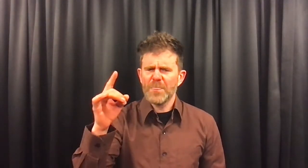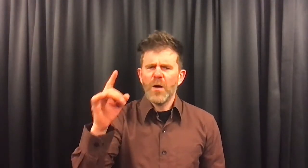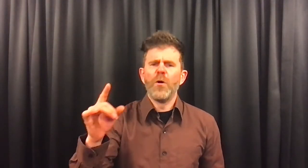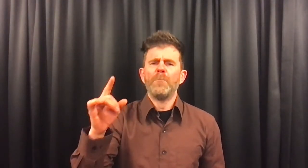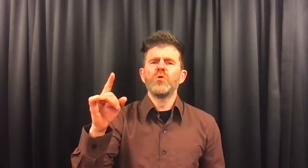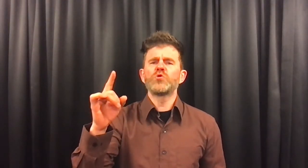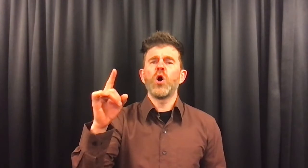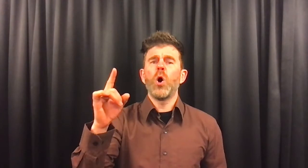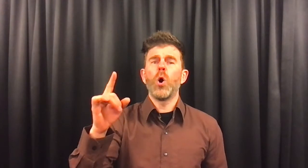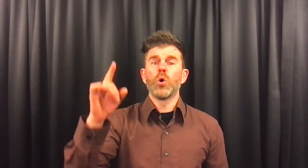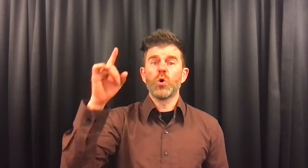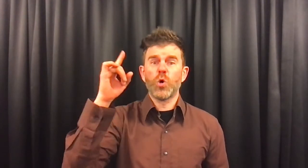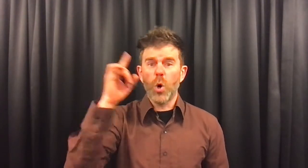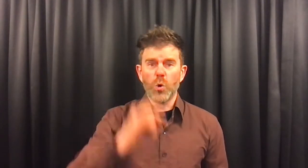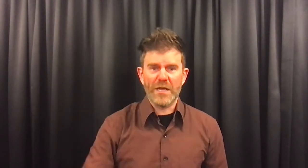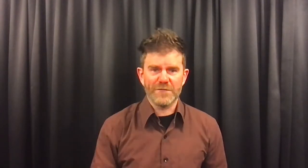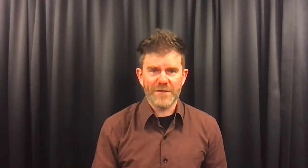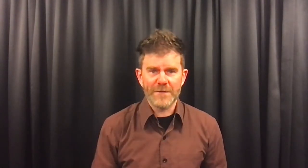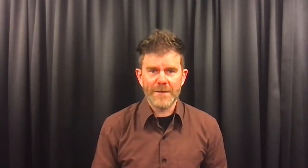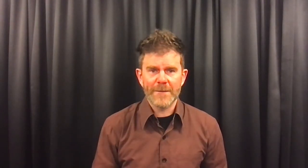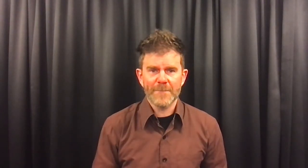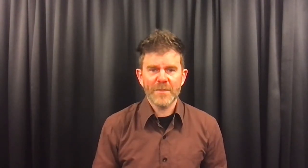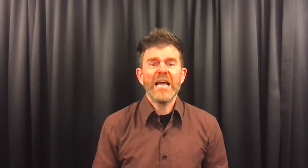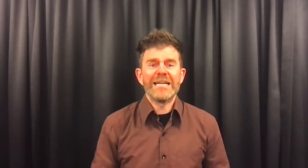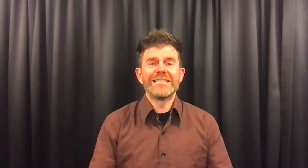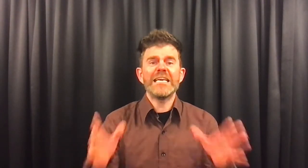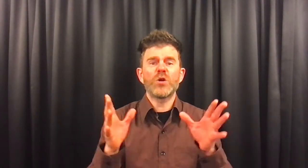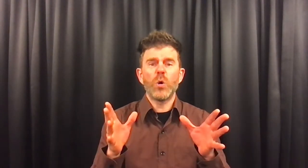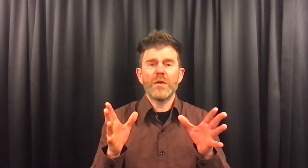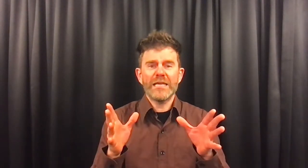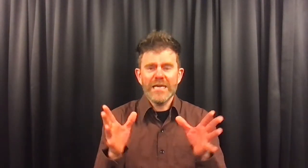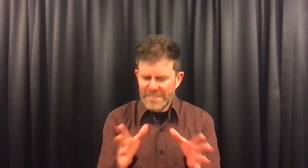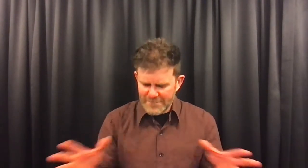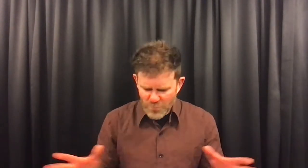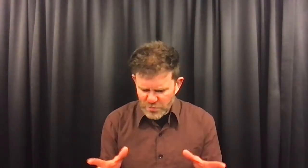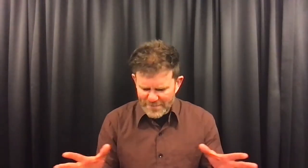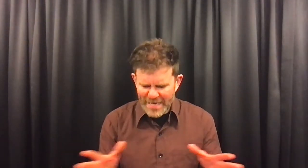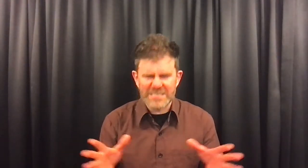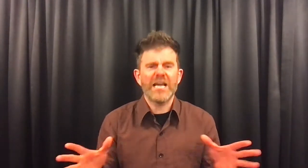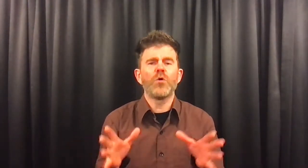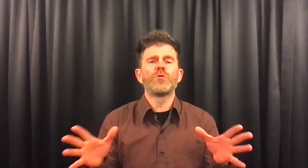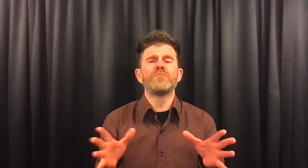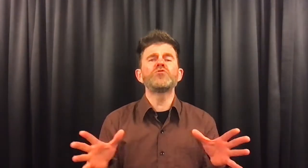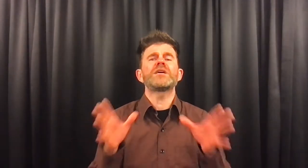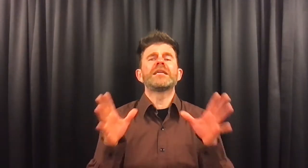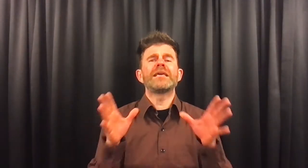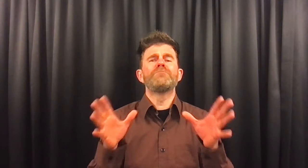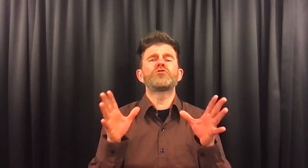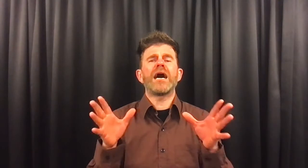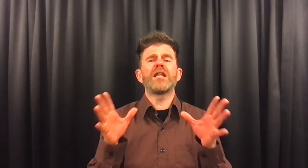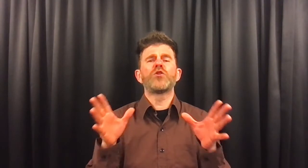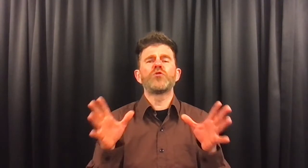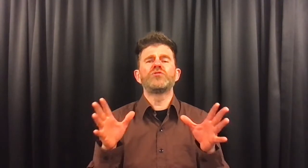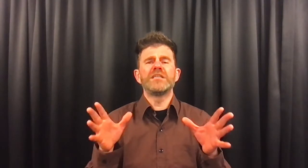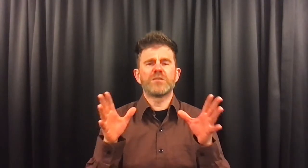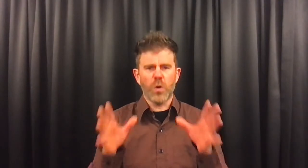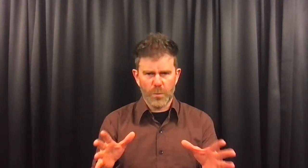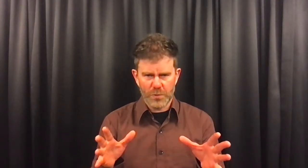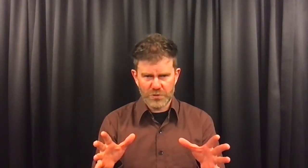we moeten een koning vinden. En die koning, die moet dan maar zeggen hoe het moet. Die moet alle ruzies oplossen.